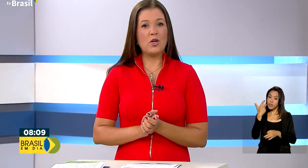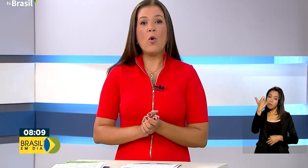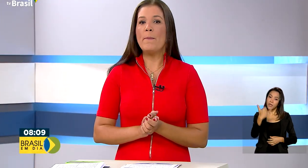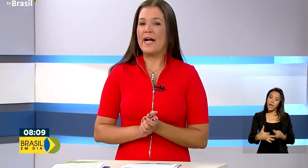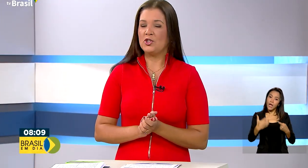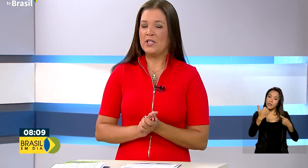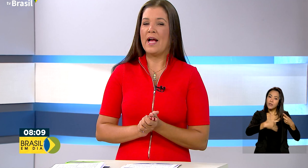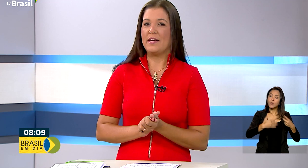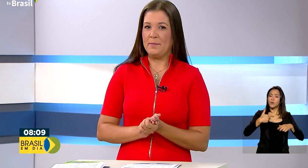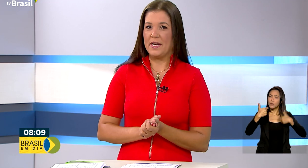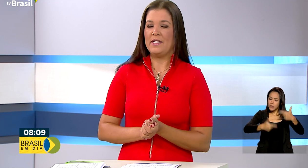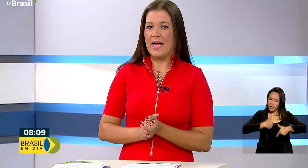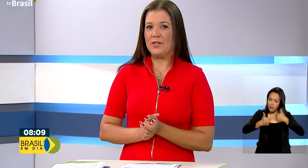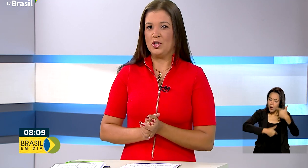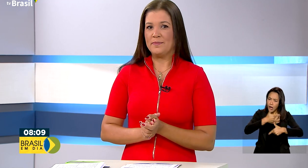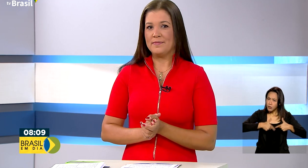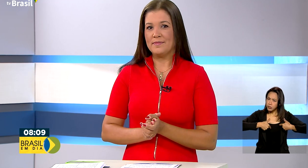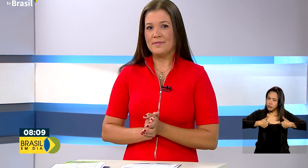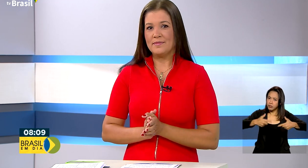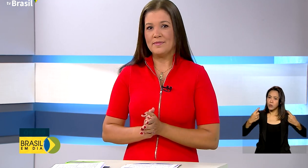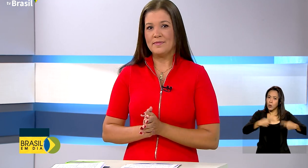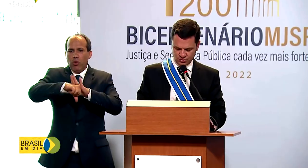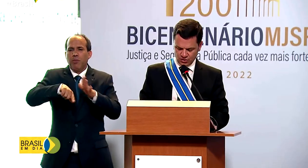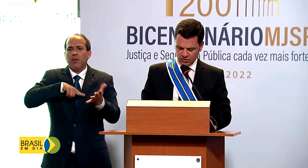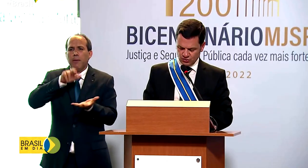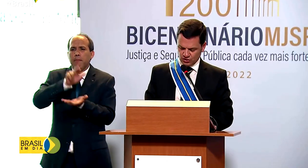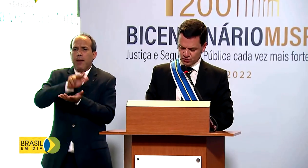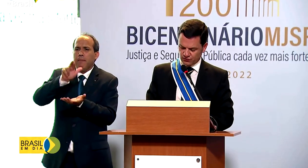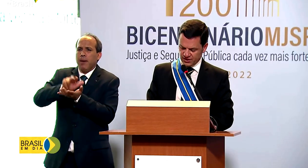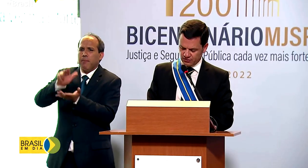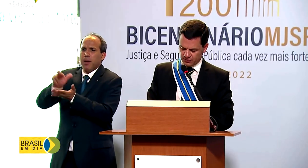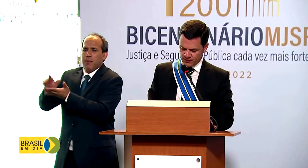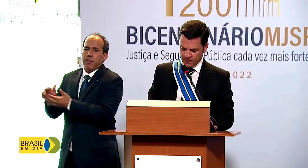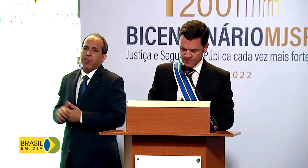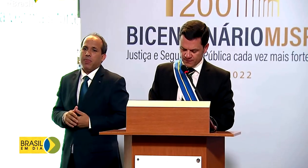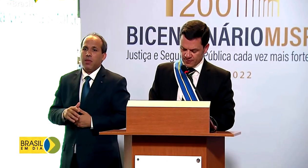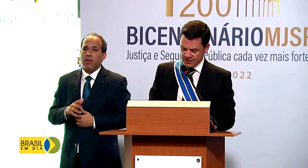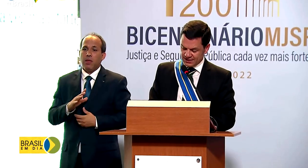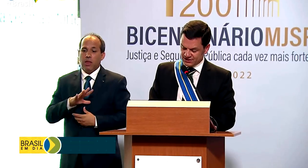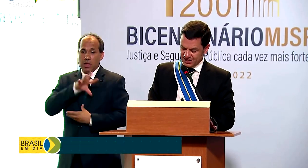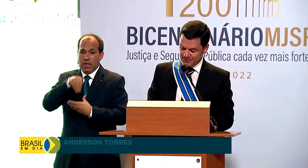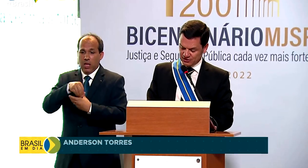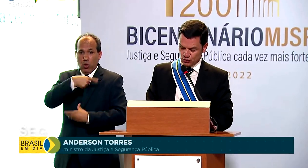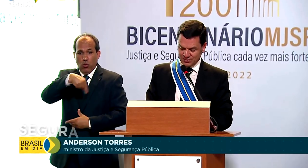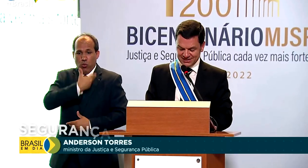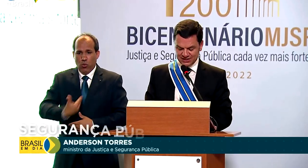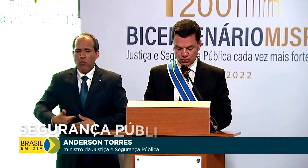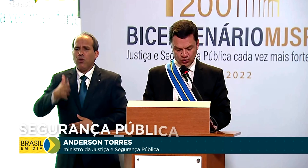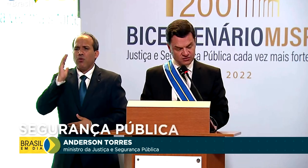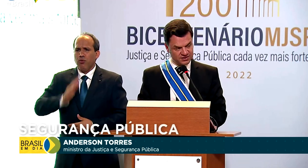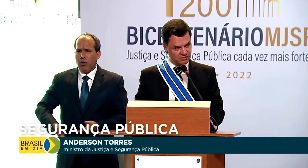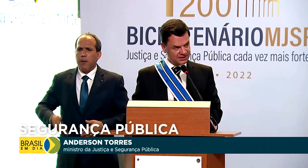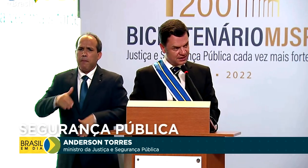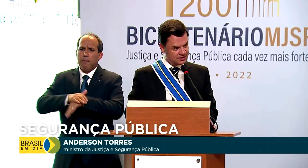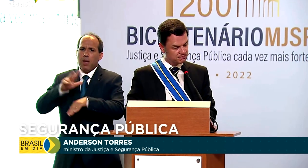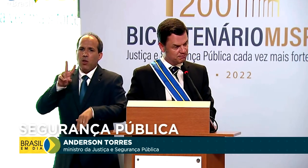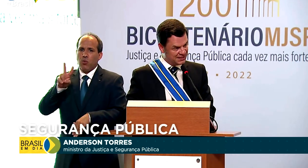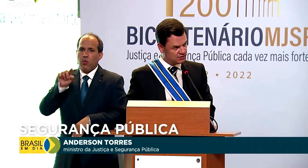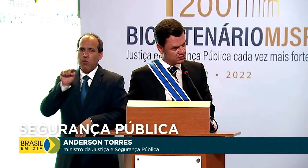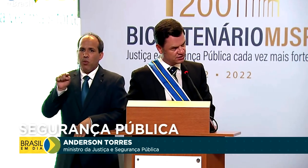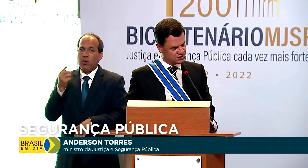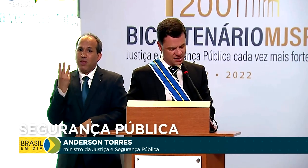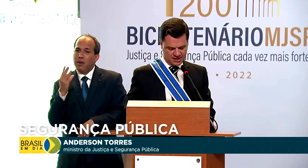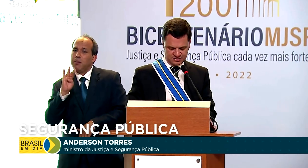trabalho de combate à criminalidade. Nosso governo já repassou mais de 2,3